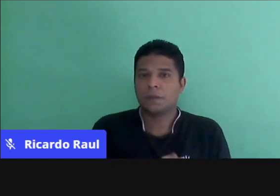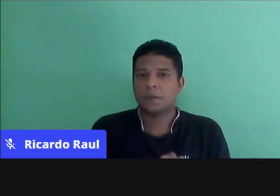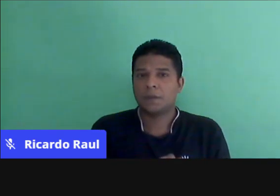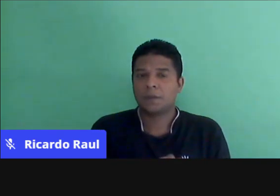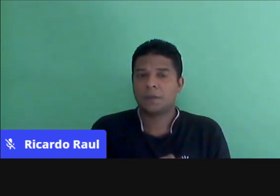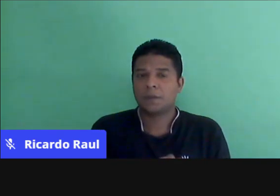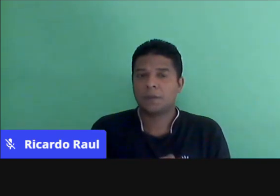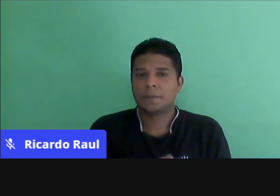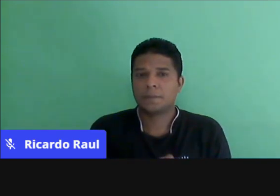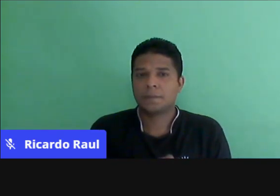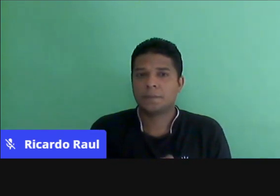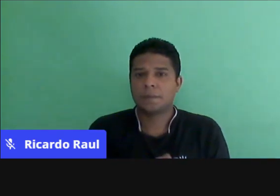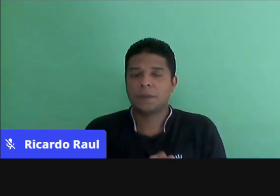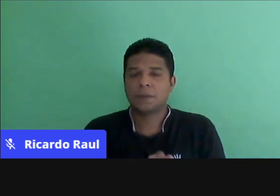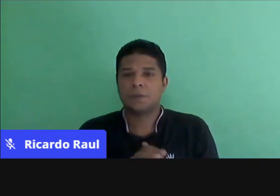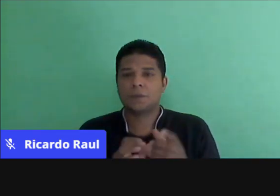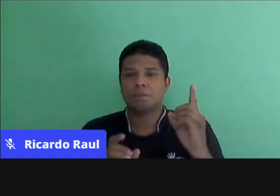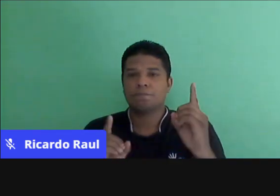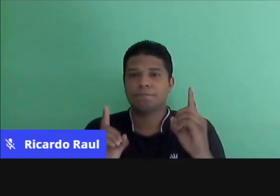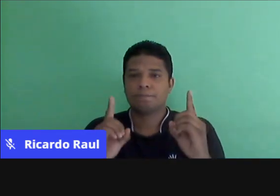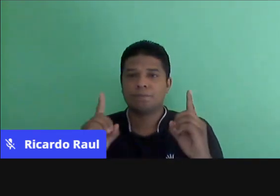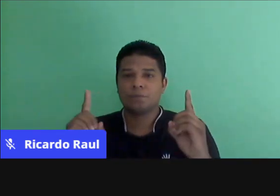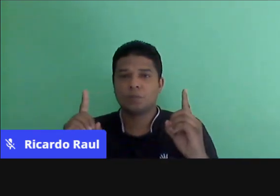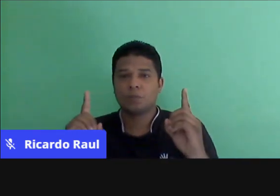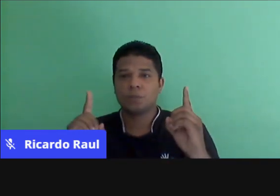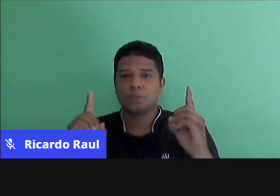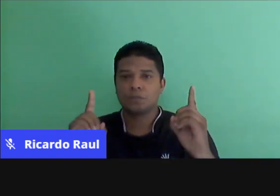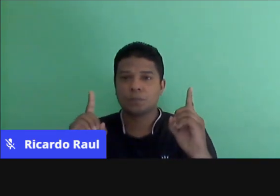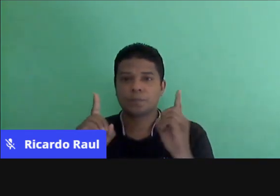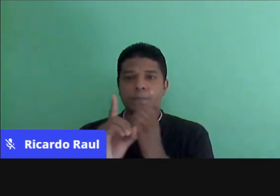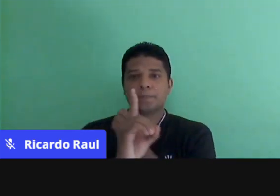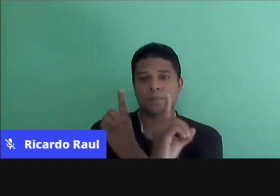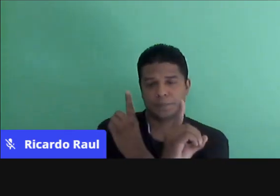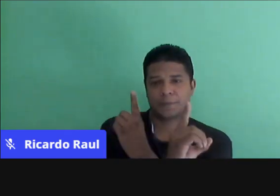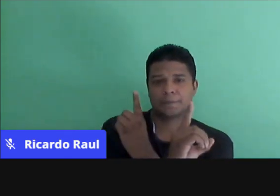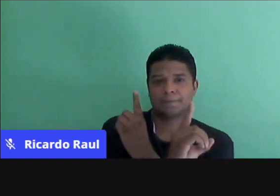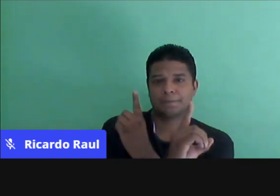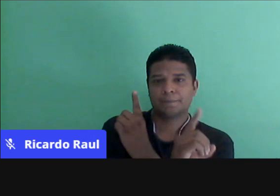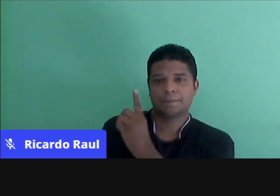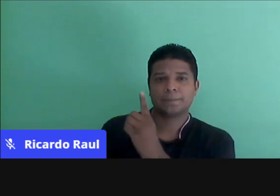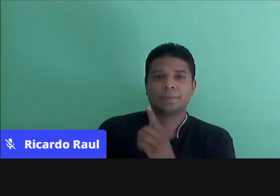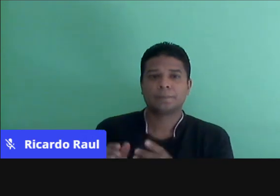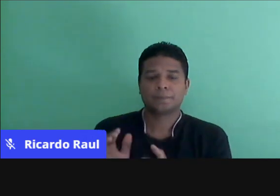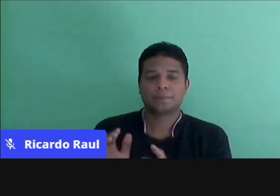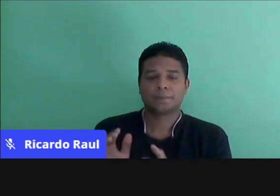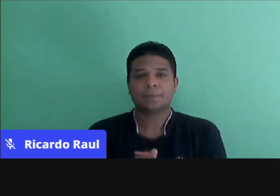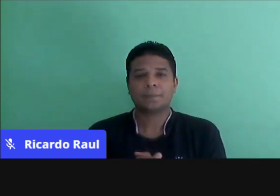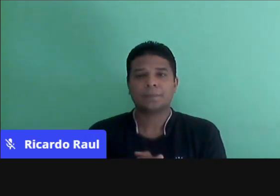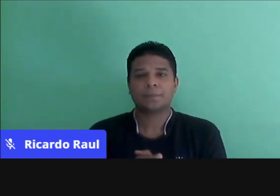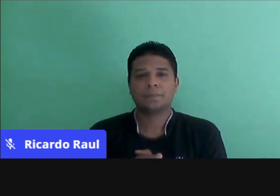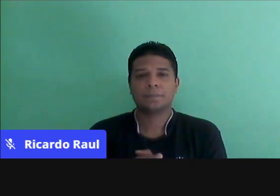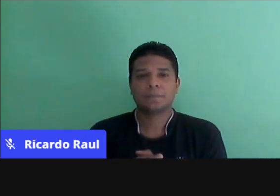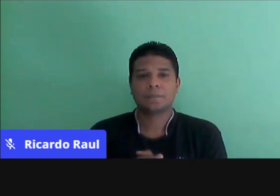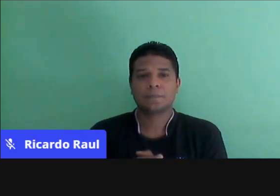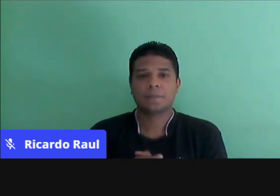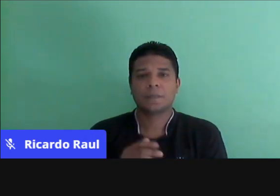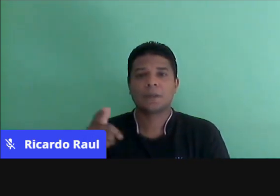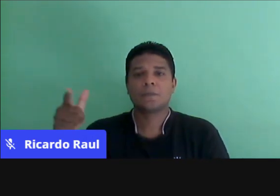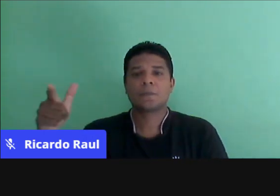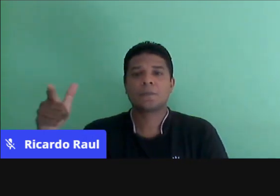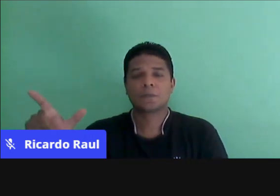conforto, onde eu tenho o amparo, material fixo, rígido, cheio de regras, né, e vou para um